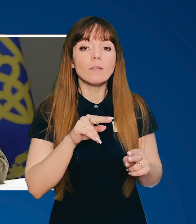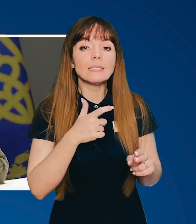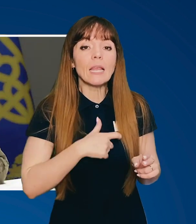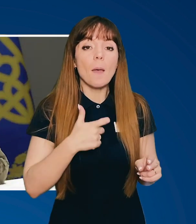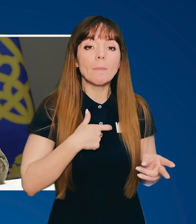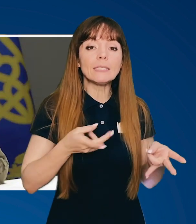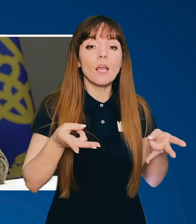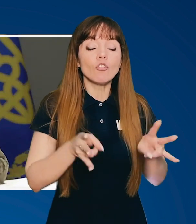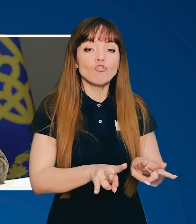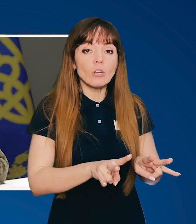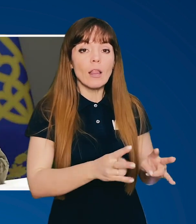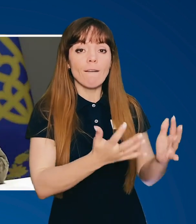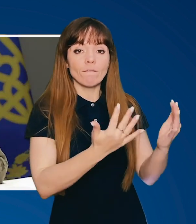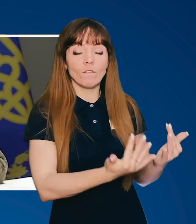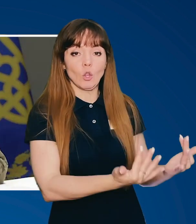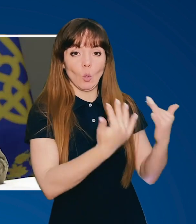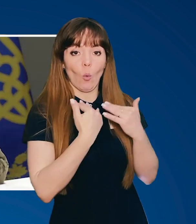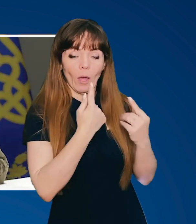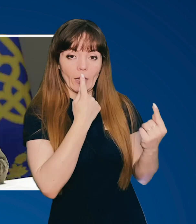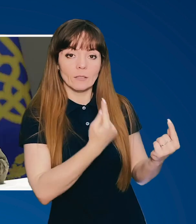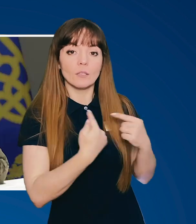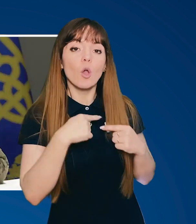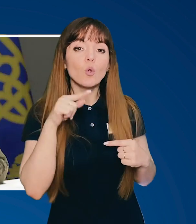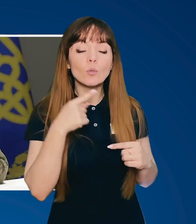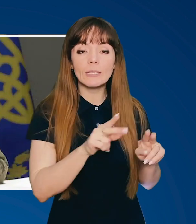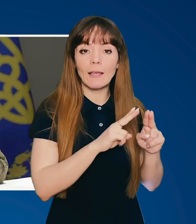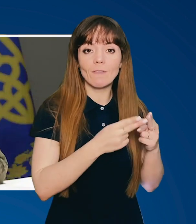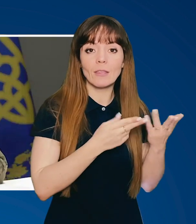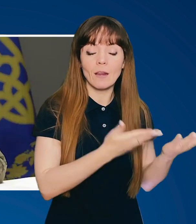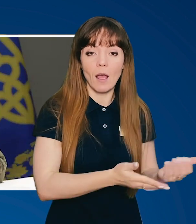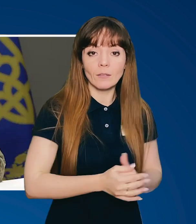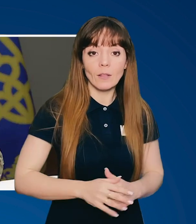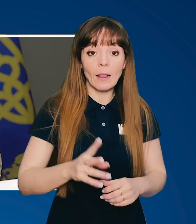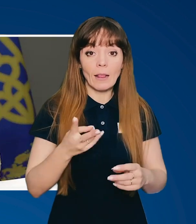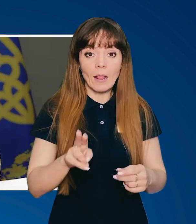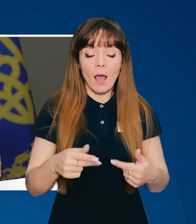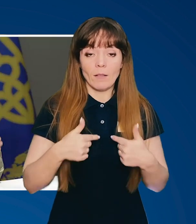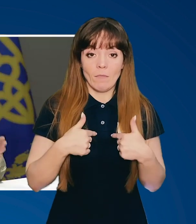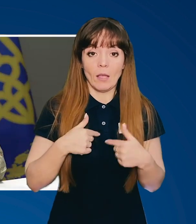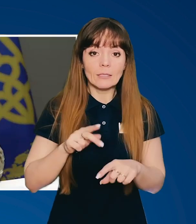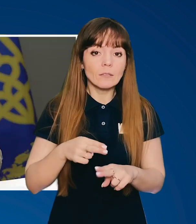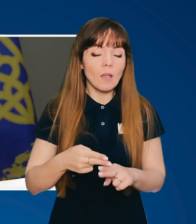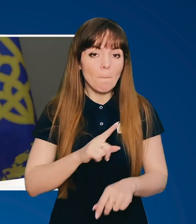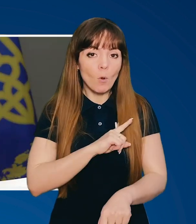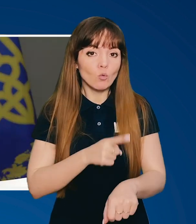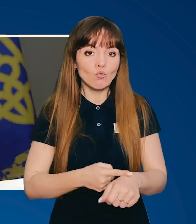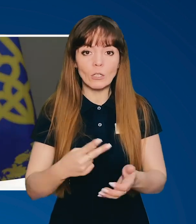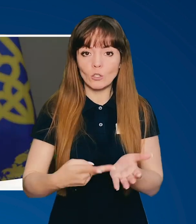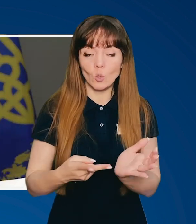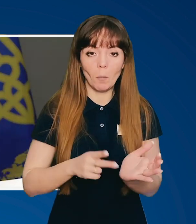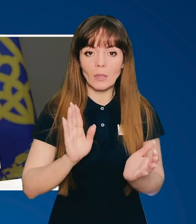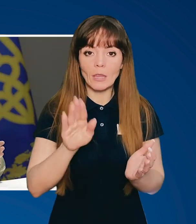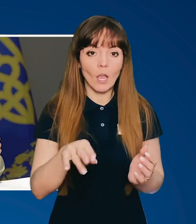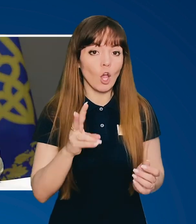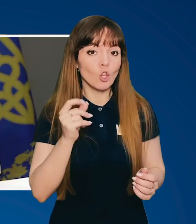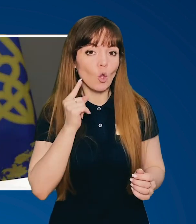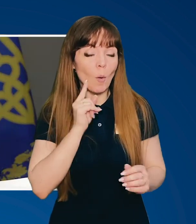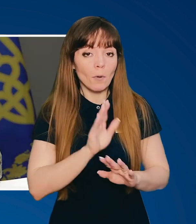залишило вторгнення Російської Федерації. Для нас це потужний інструмент. І нехай не ображаються на